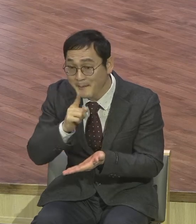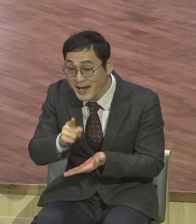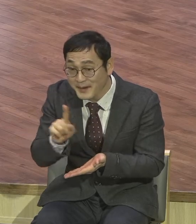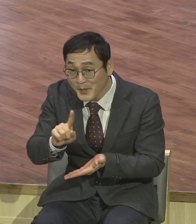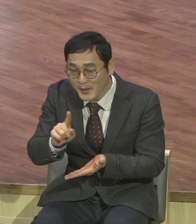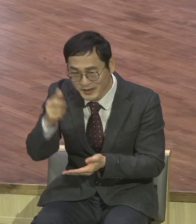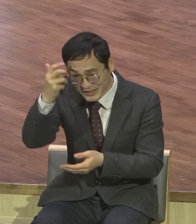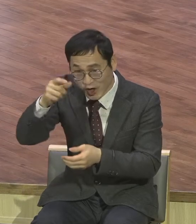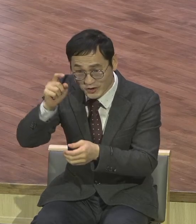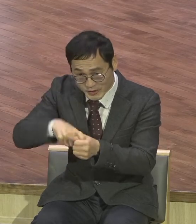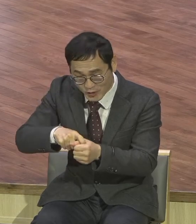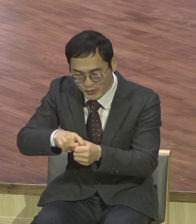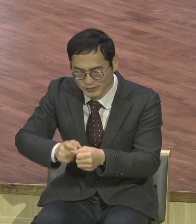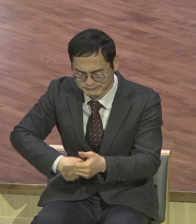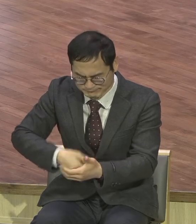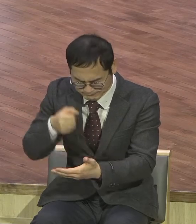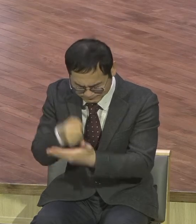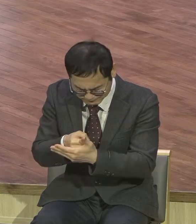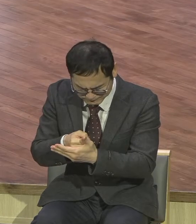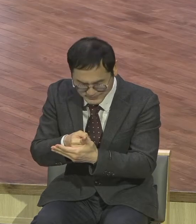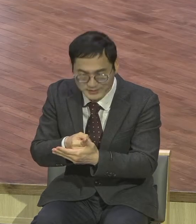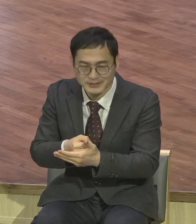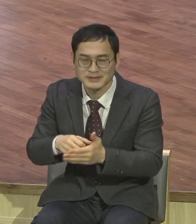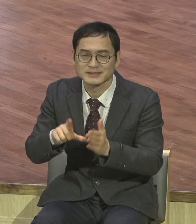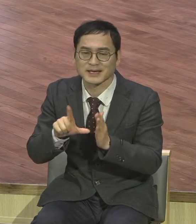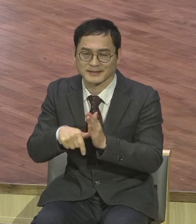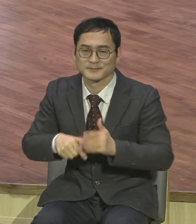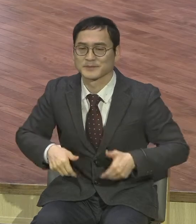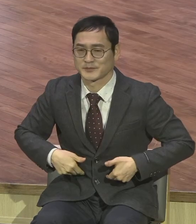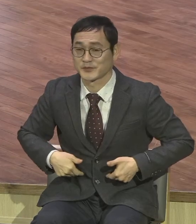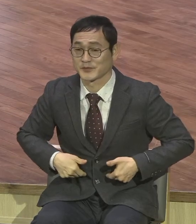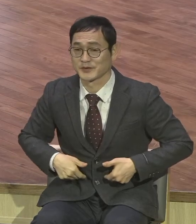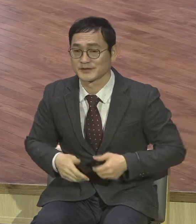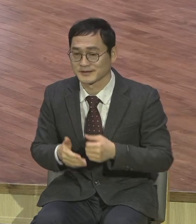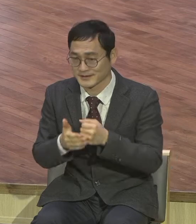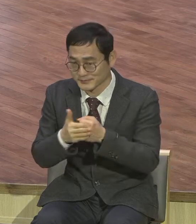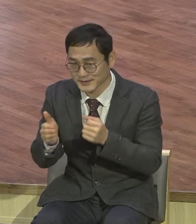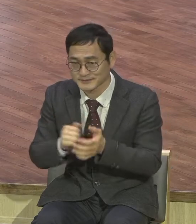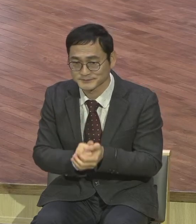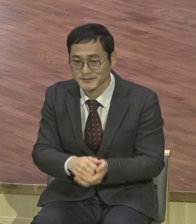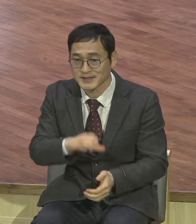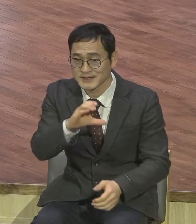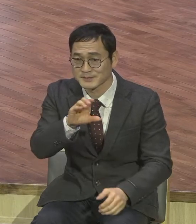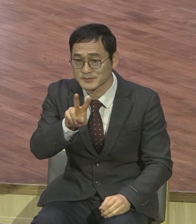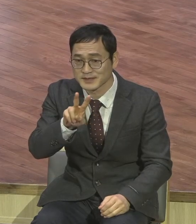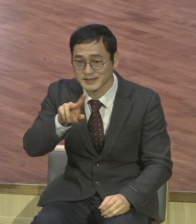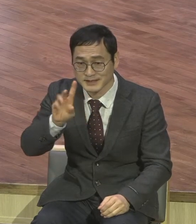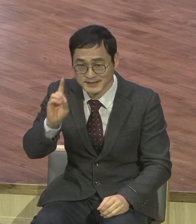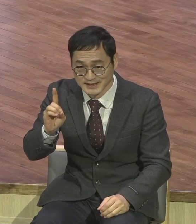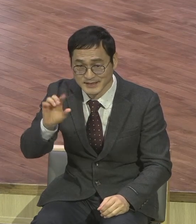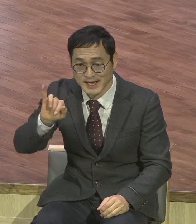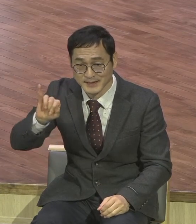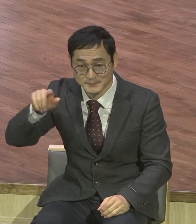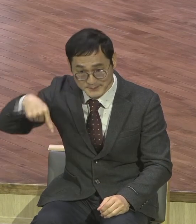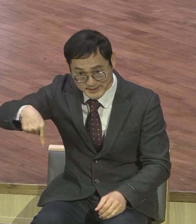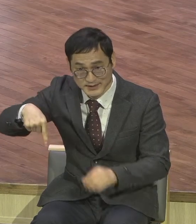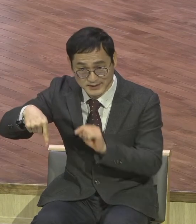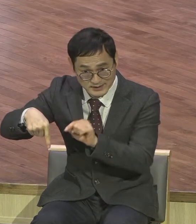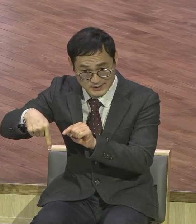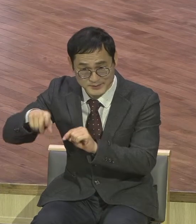시간표를 가져야 됩니다. 또다시 CVDIP가 뭐냐 간단하게